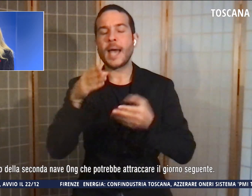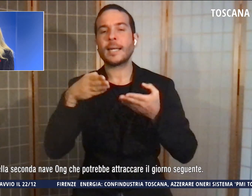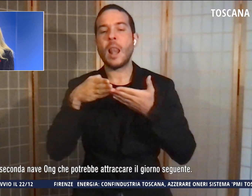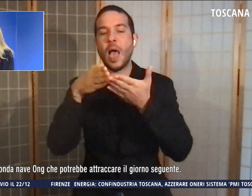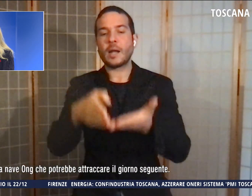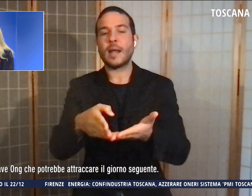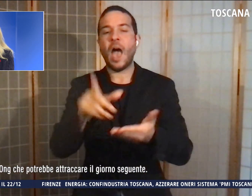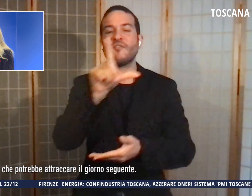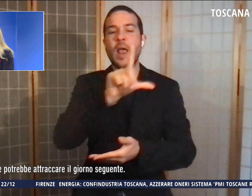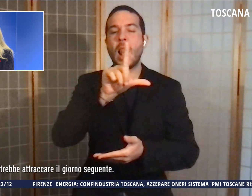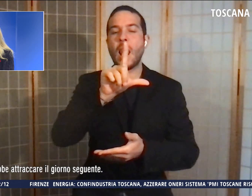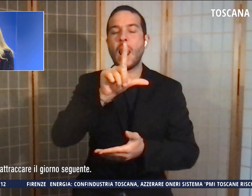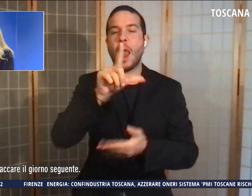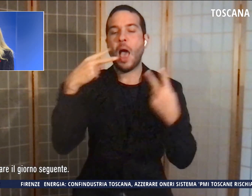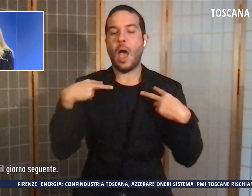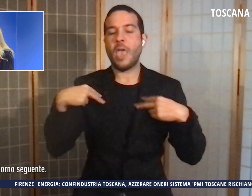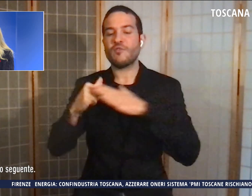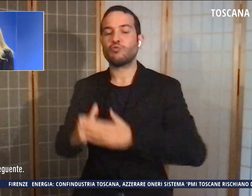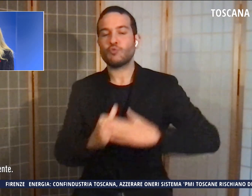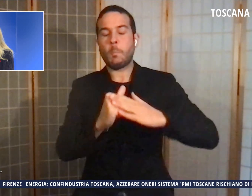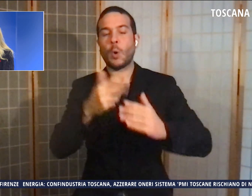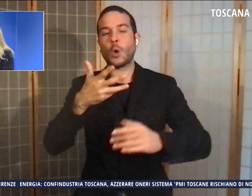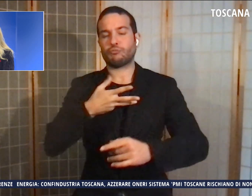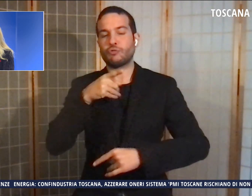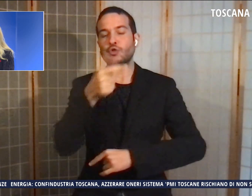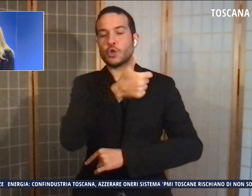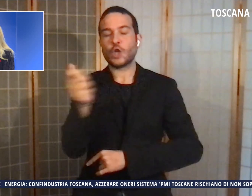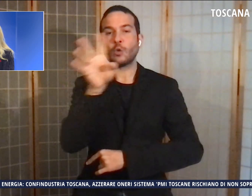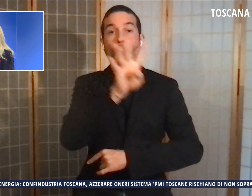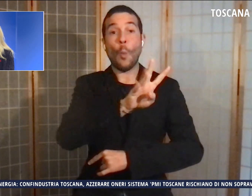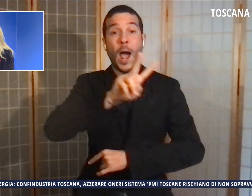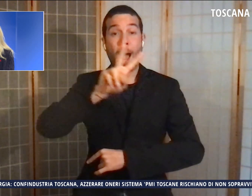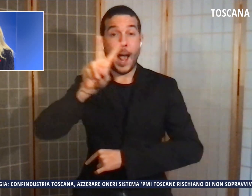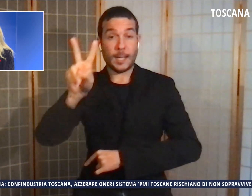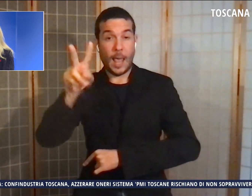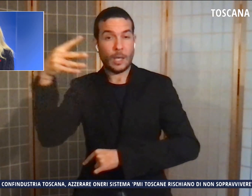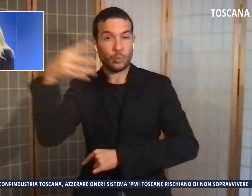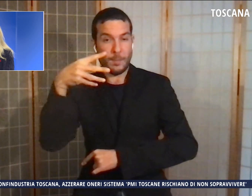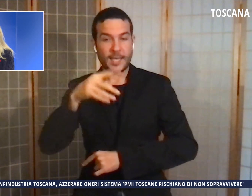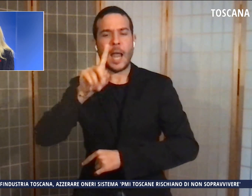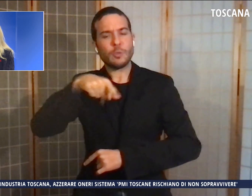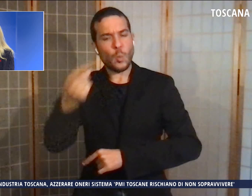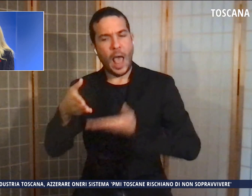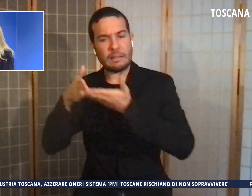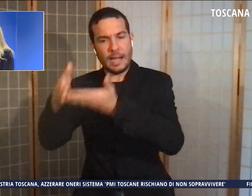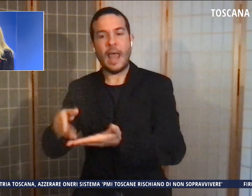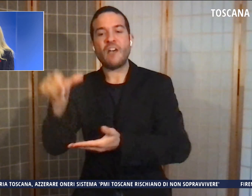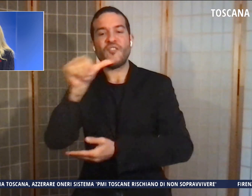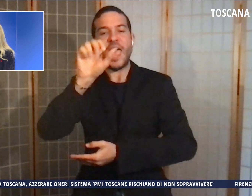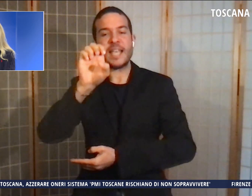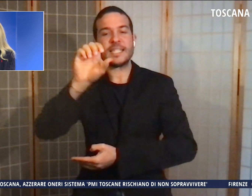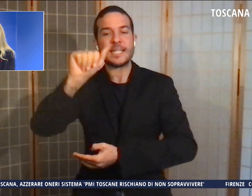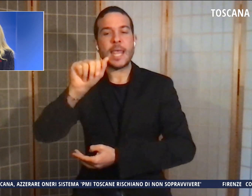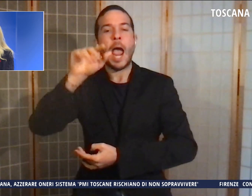con 142 migranti e per la tedesca CI4